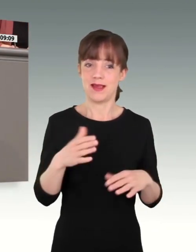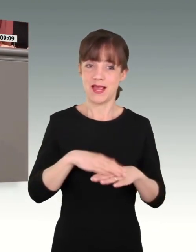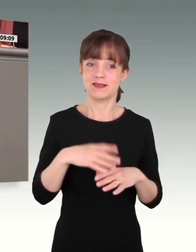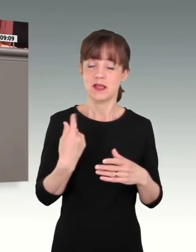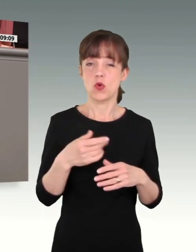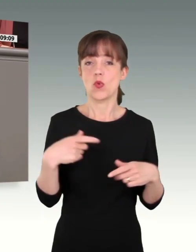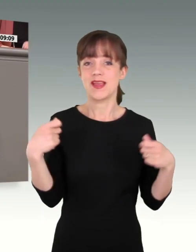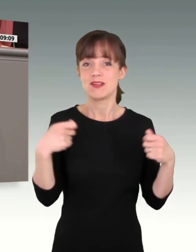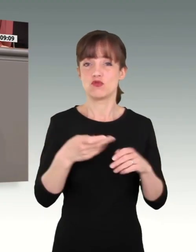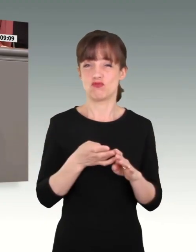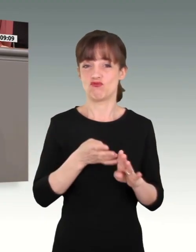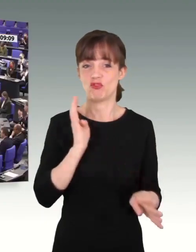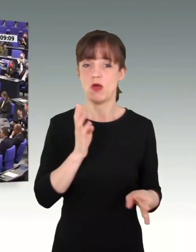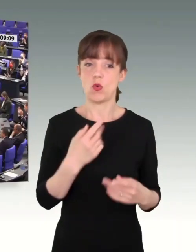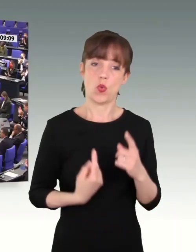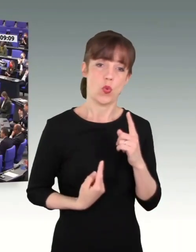passieren.